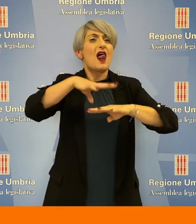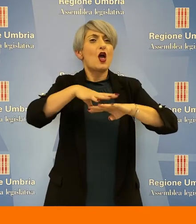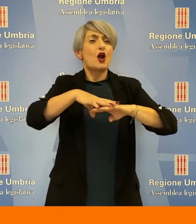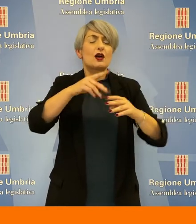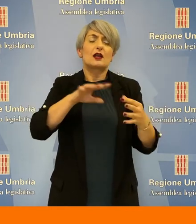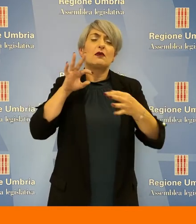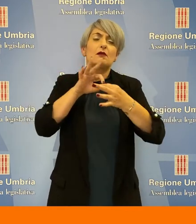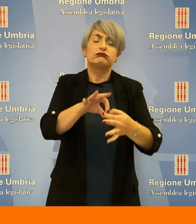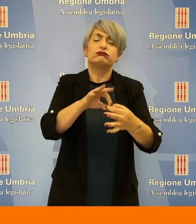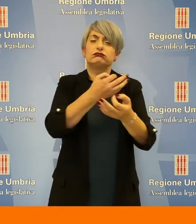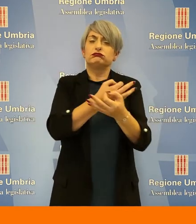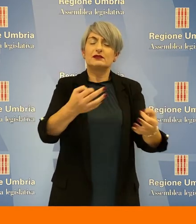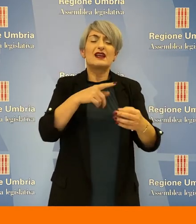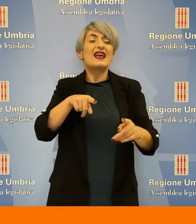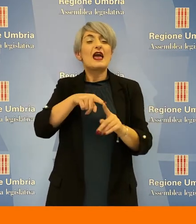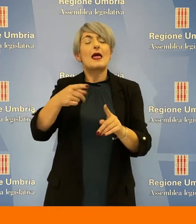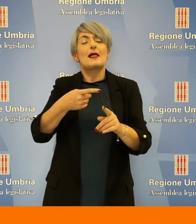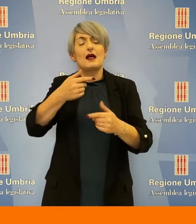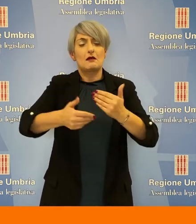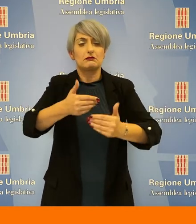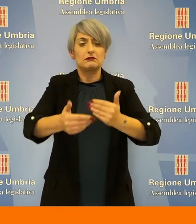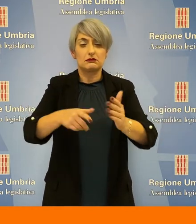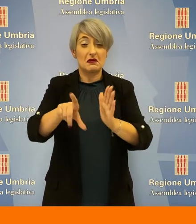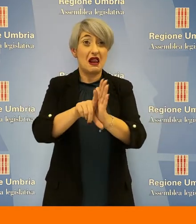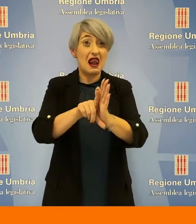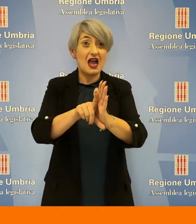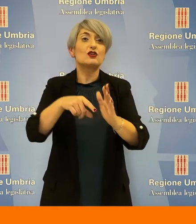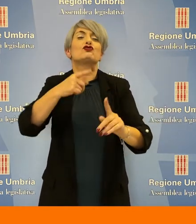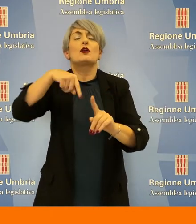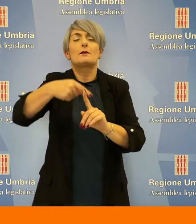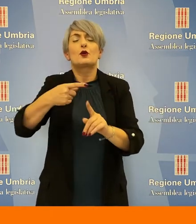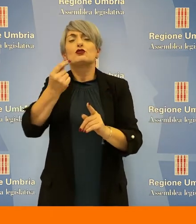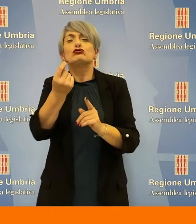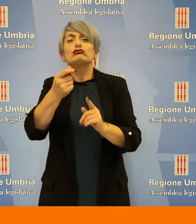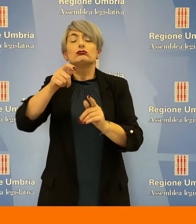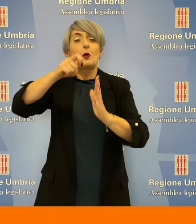per consentire la piena applicazione e la corretta riscossione delle sanzioni.